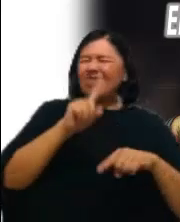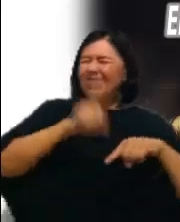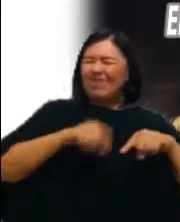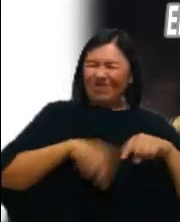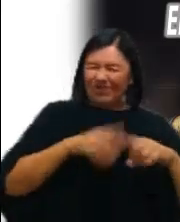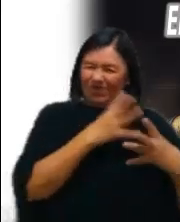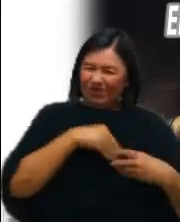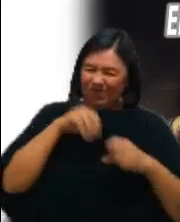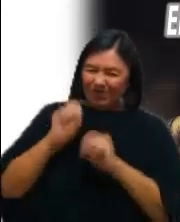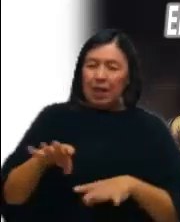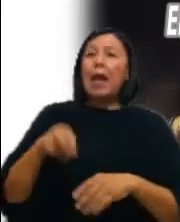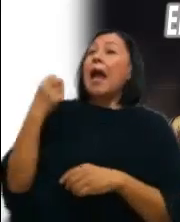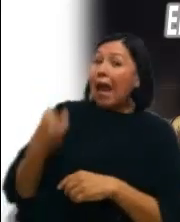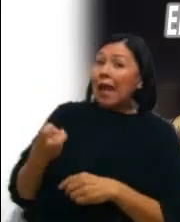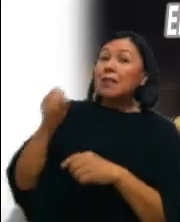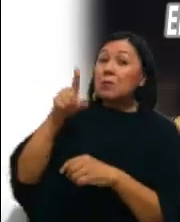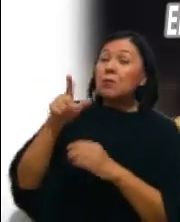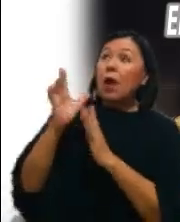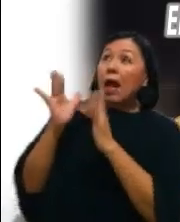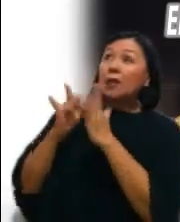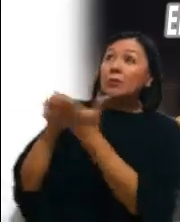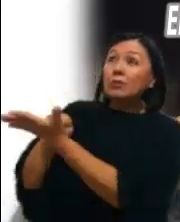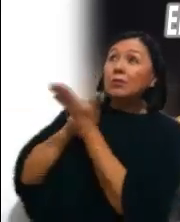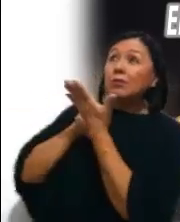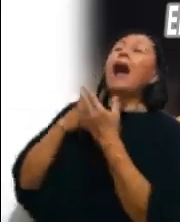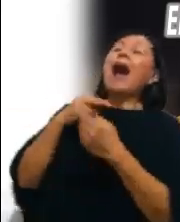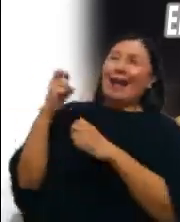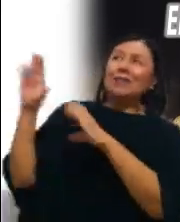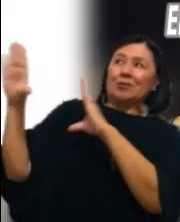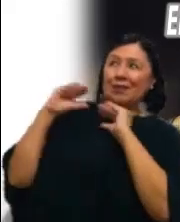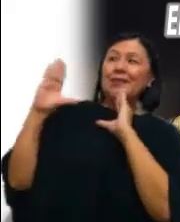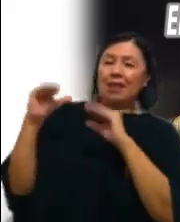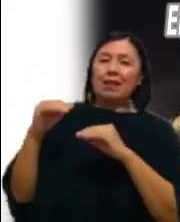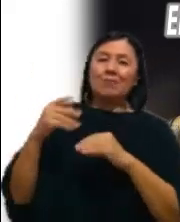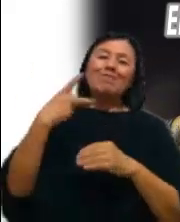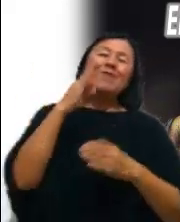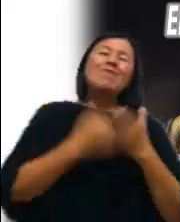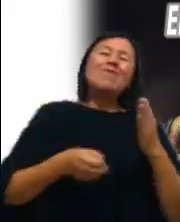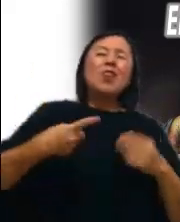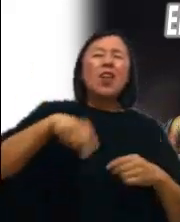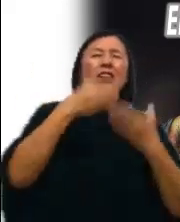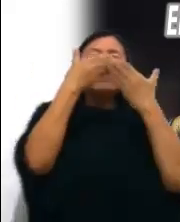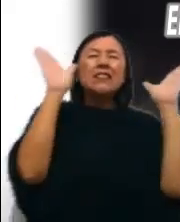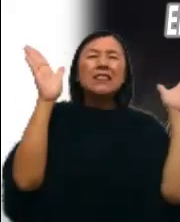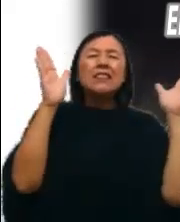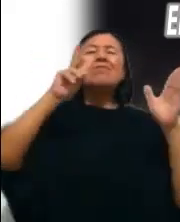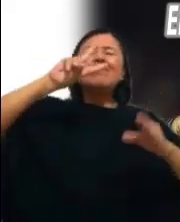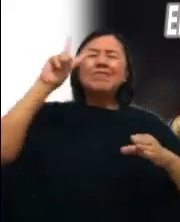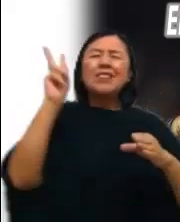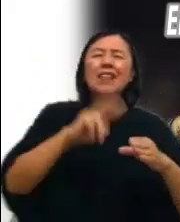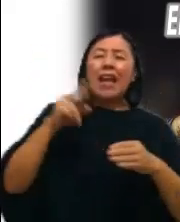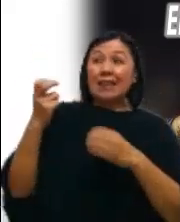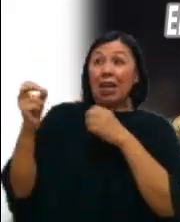así nos lo enseña Jesús Creo que no nos hemos dado cuenta de la grandeza y el gozo que produce esta gran noticia